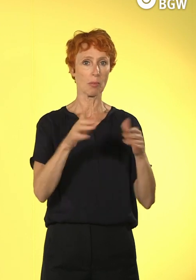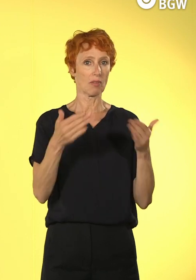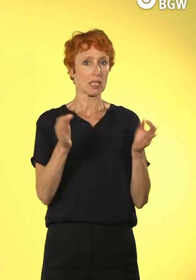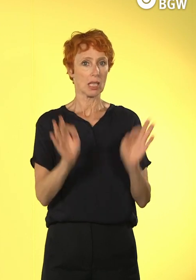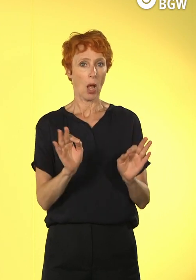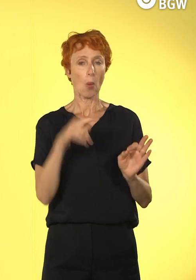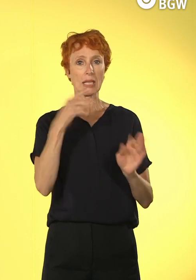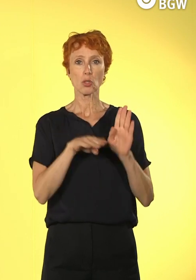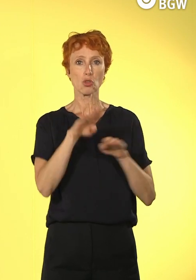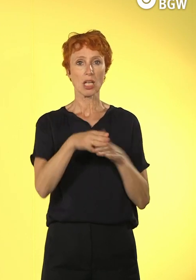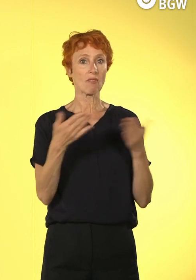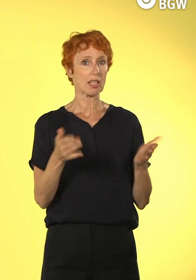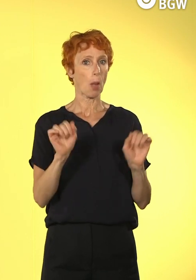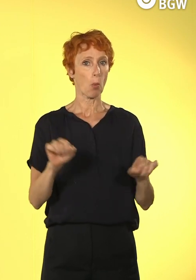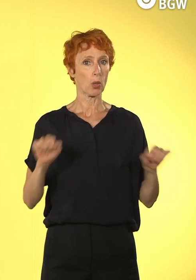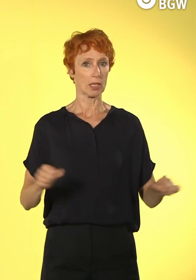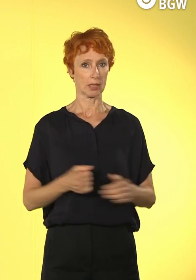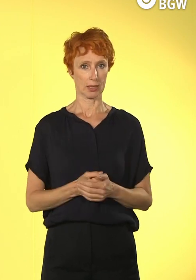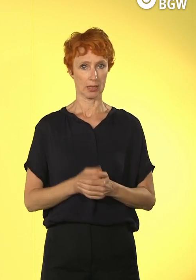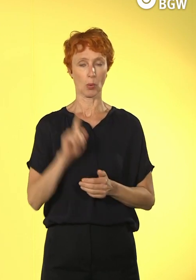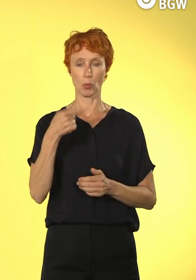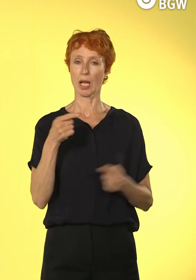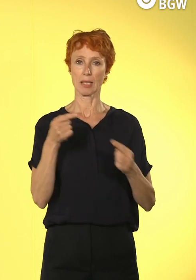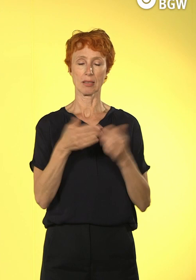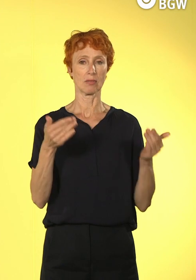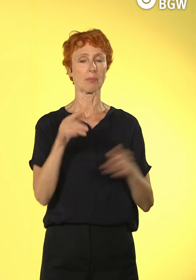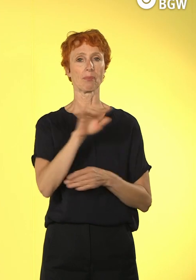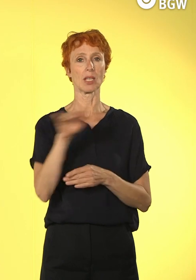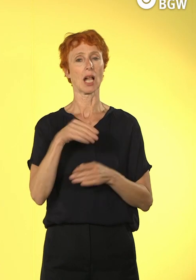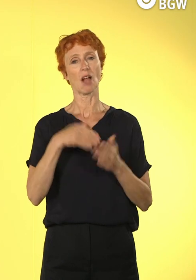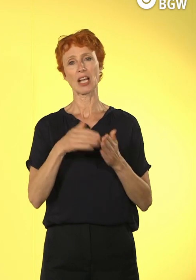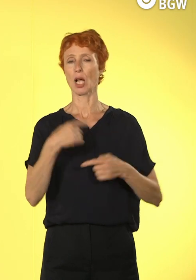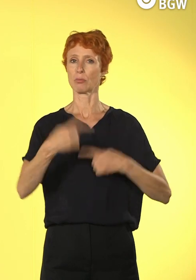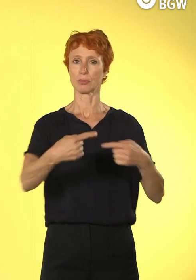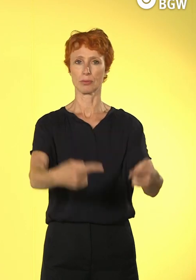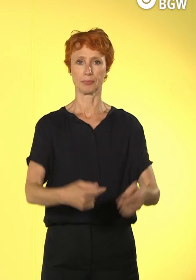nächste Schritt wäre, damit die Digitalisierung voranschreiten kann.